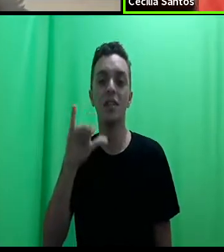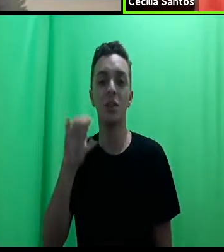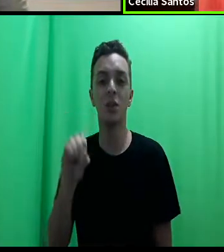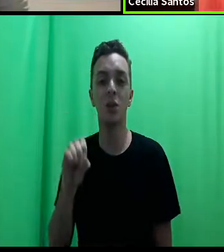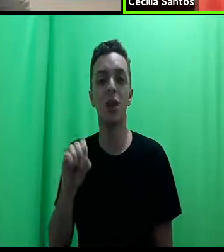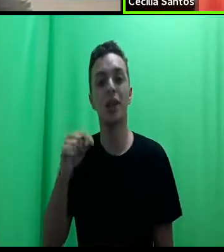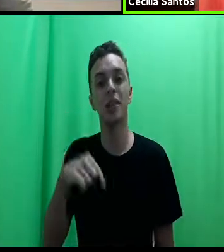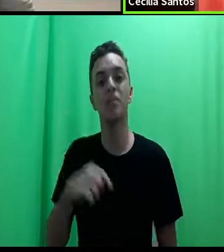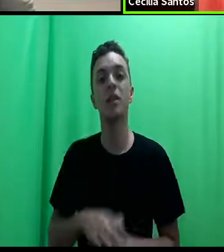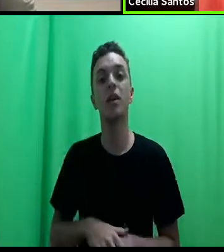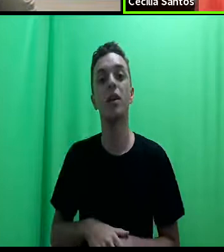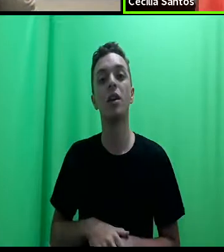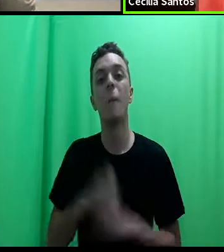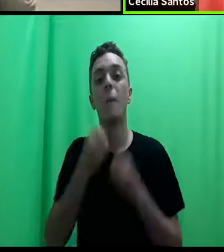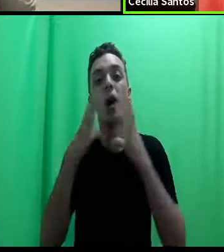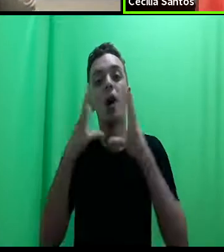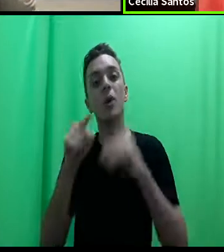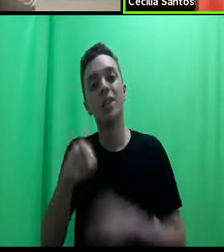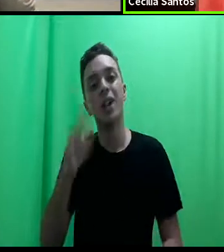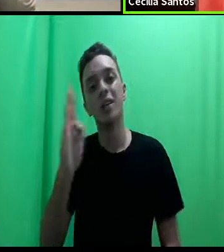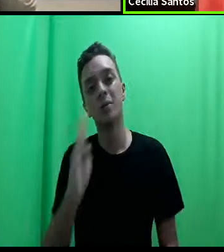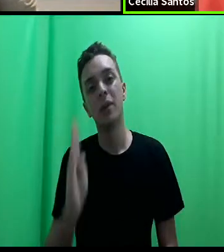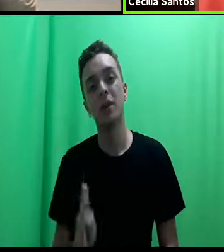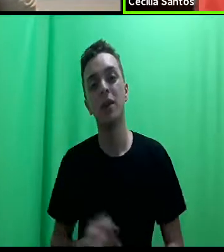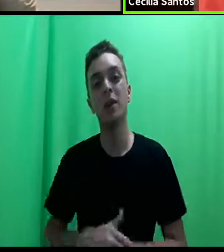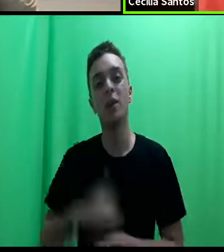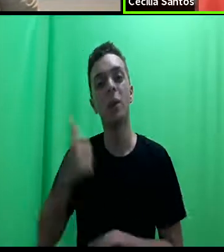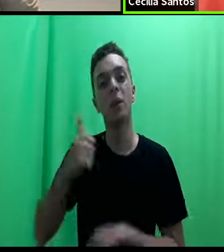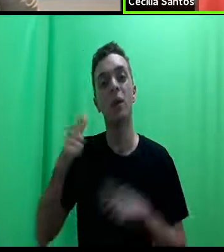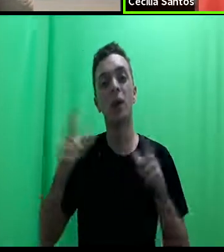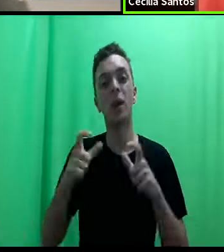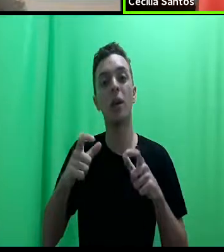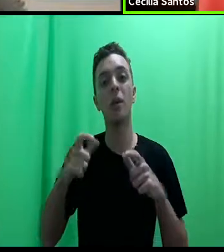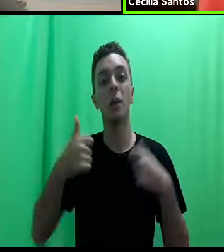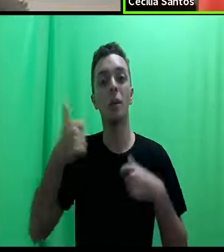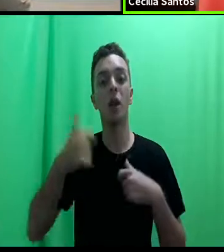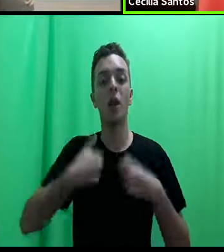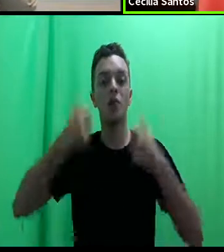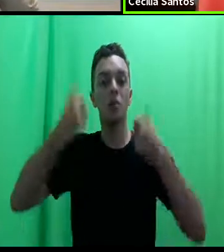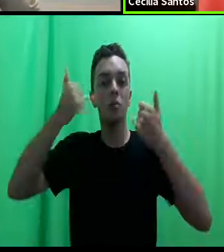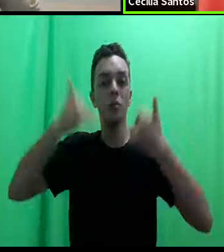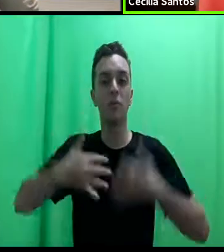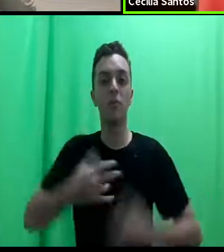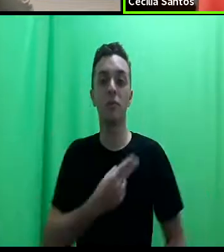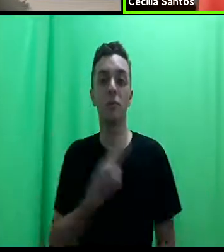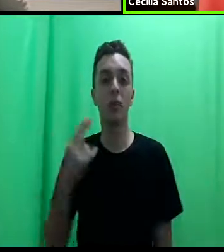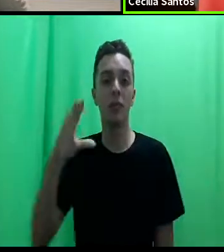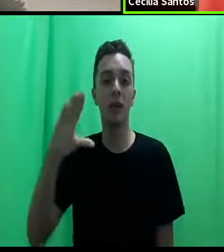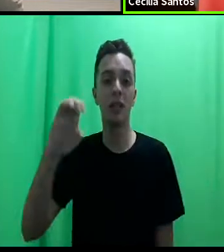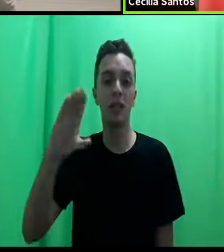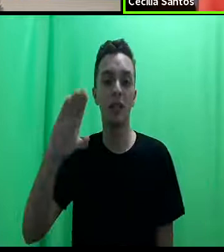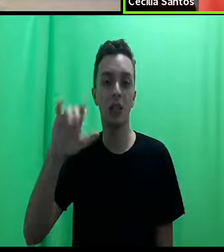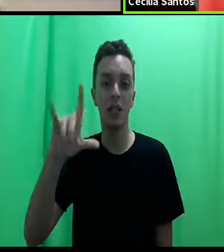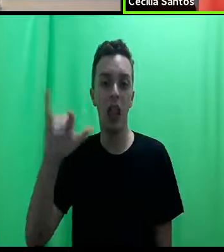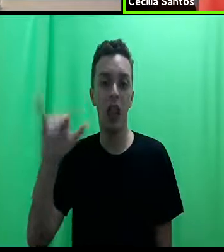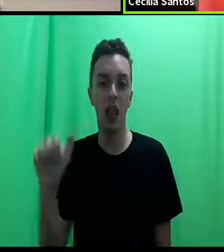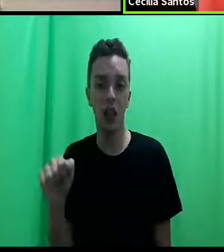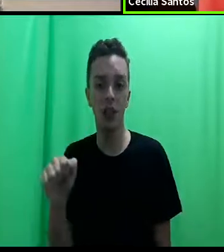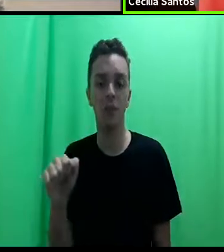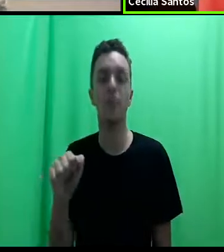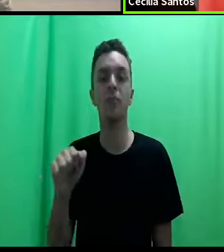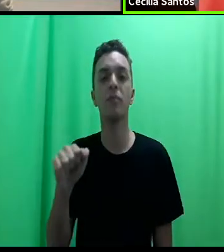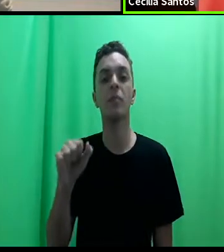E, primeiro lugar, eu queria me descrever. Meu nome é Cecília Macdóvel Santos